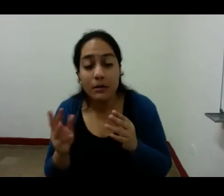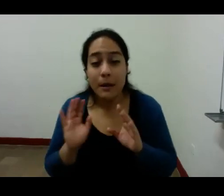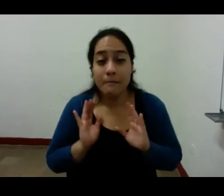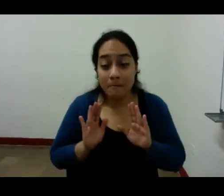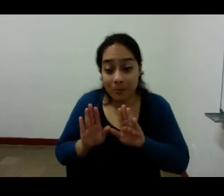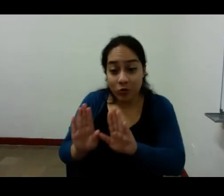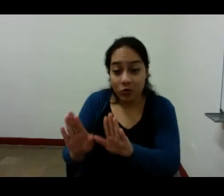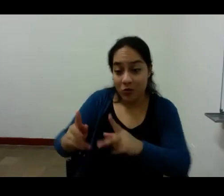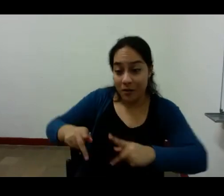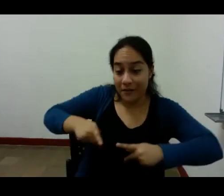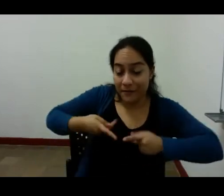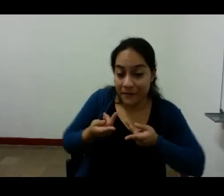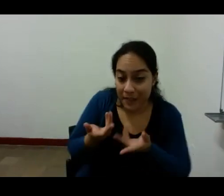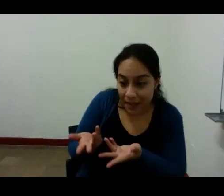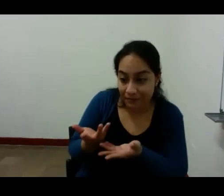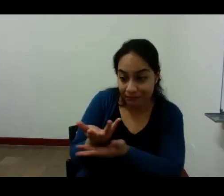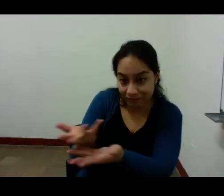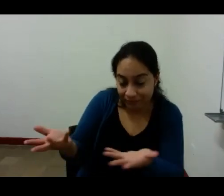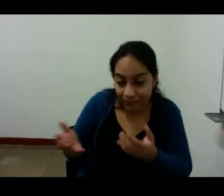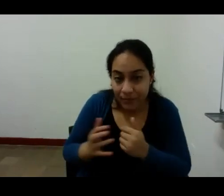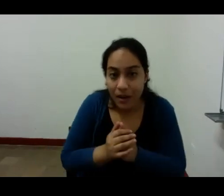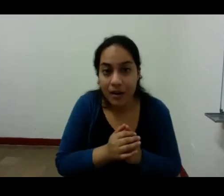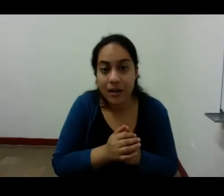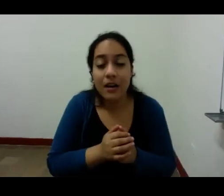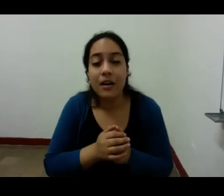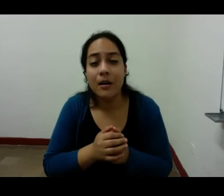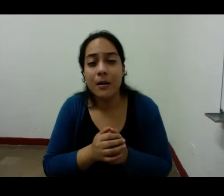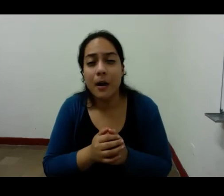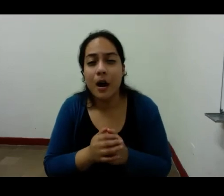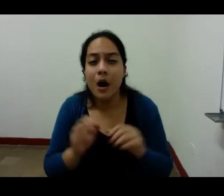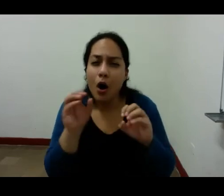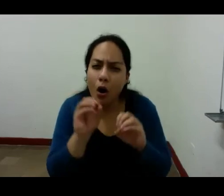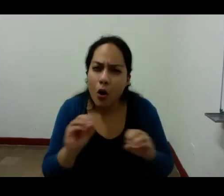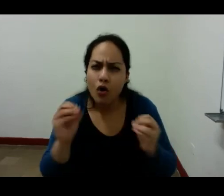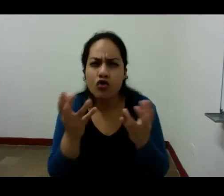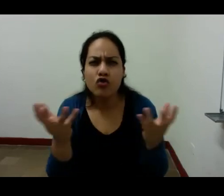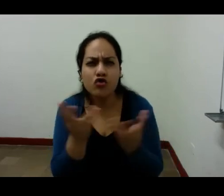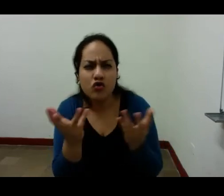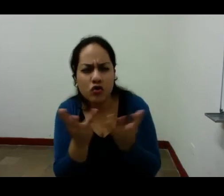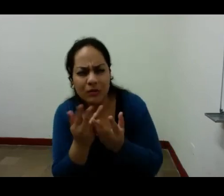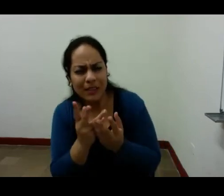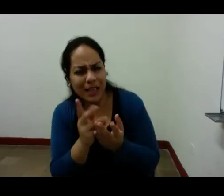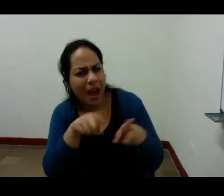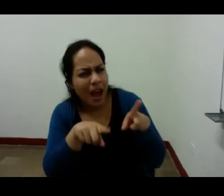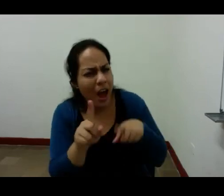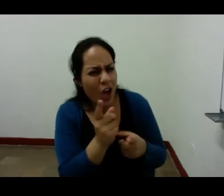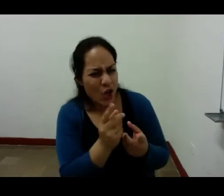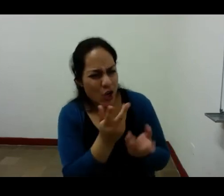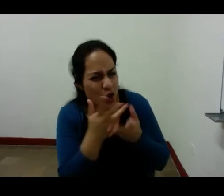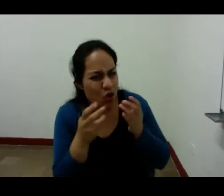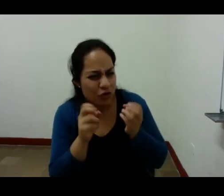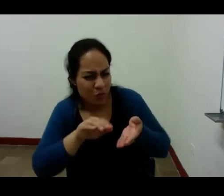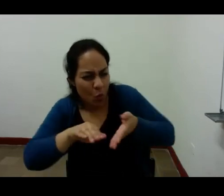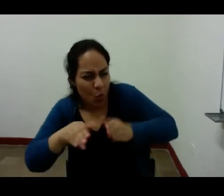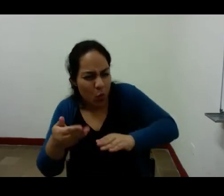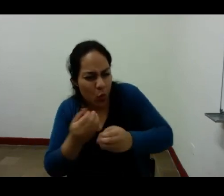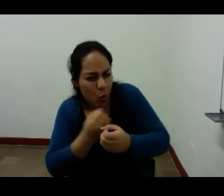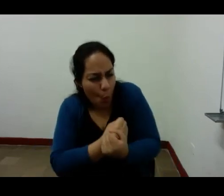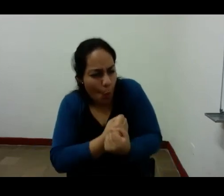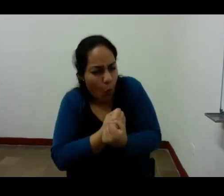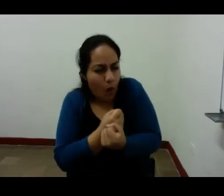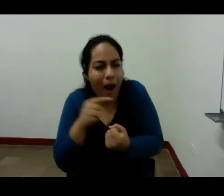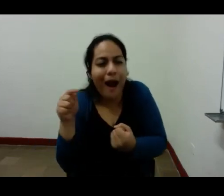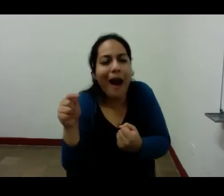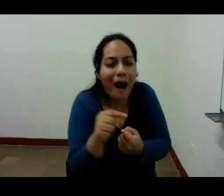súbitamente satisfecha o en los actos finales y carnales del amor cierro con eso